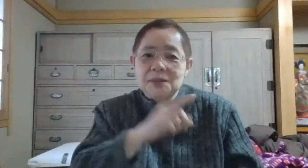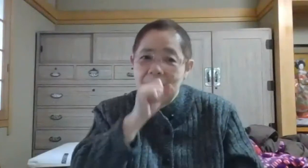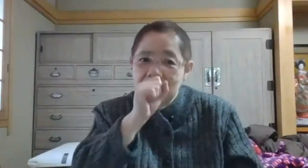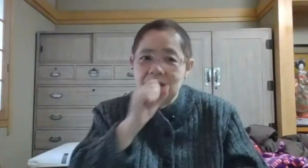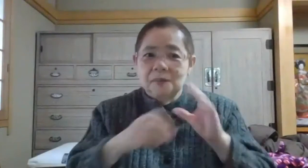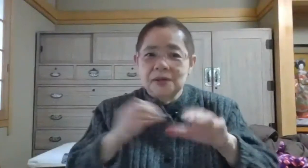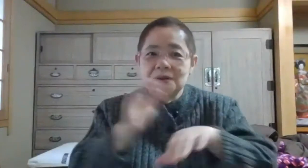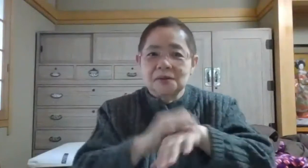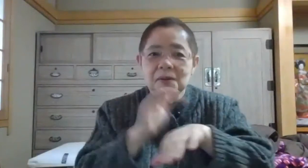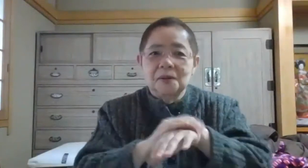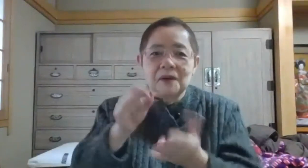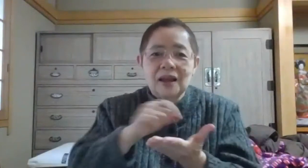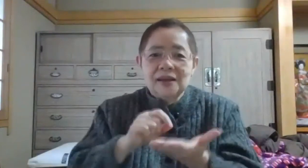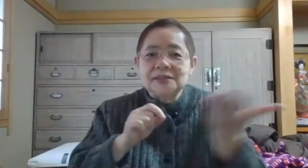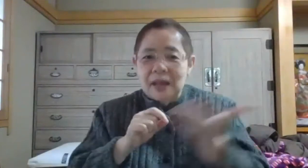番いいコミュニケーションの方法は、筆談